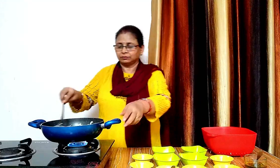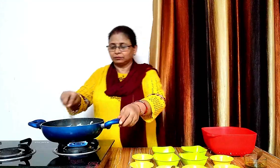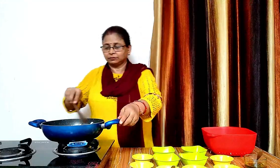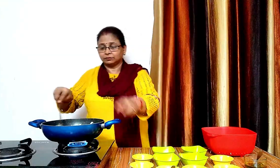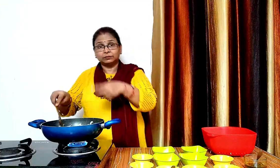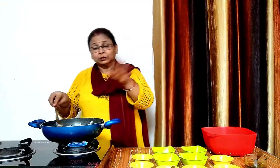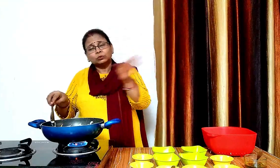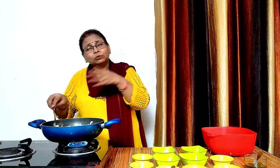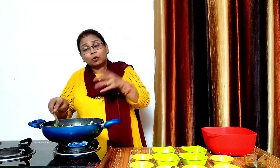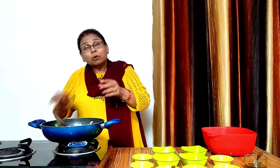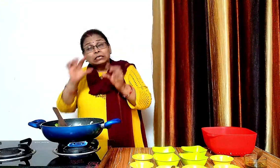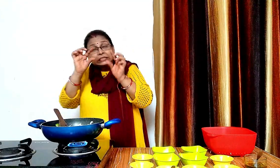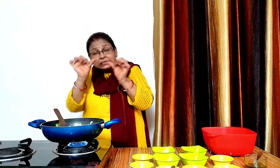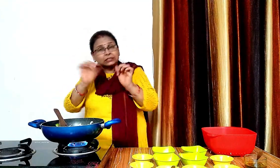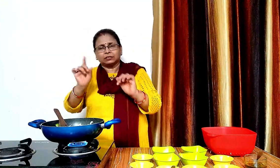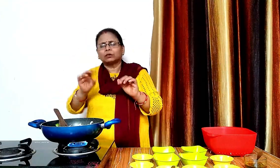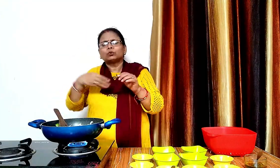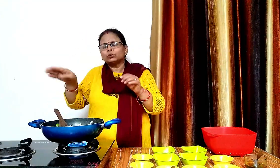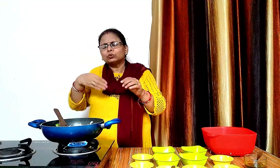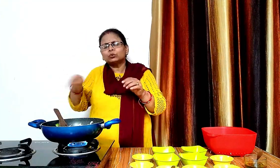हम से जादा नई सिफ दो मिनिट के लिए फ्राइ करेंगे